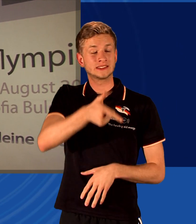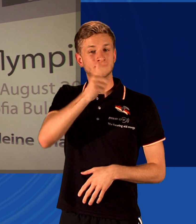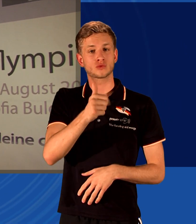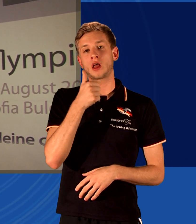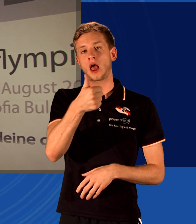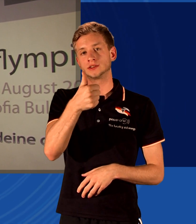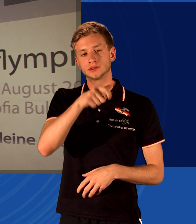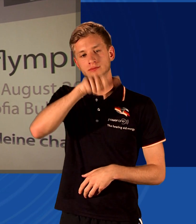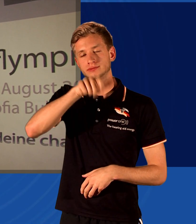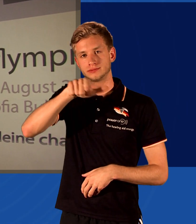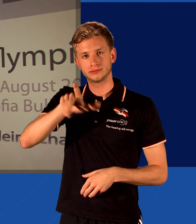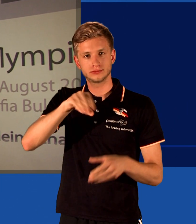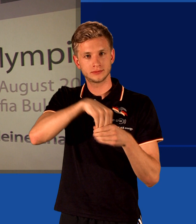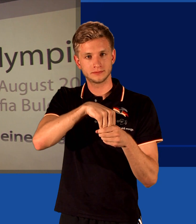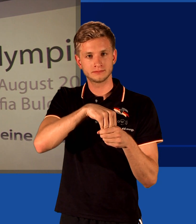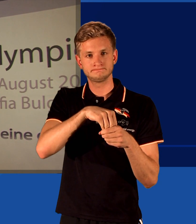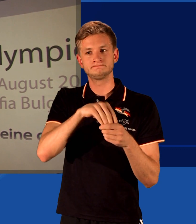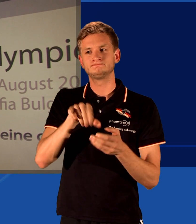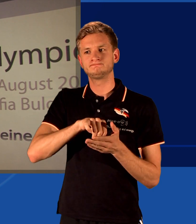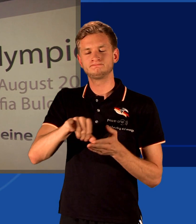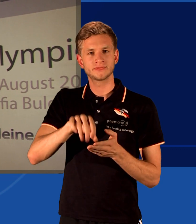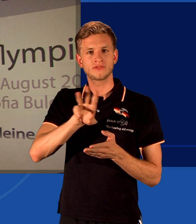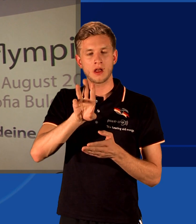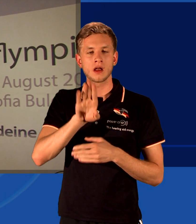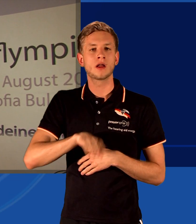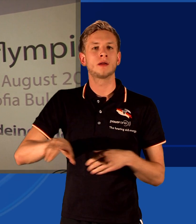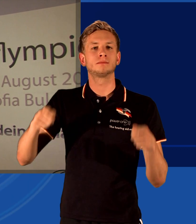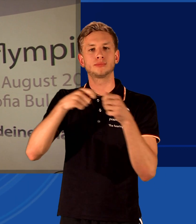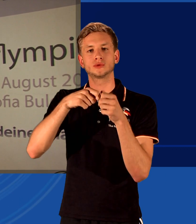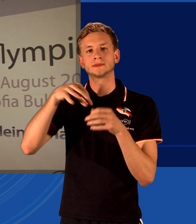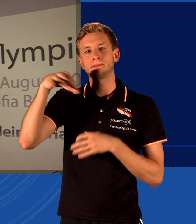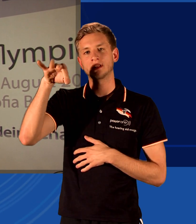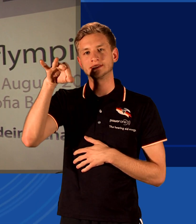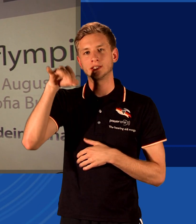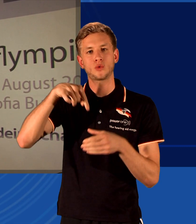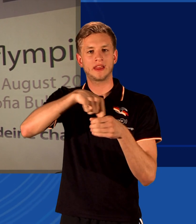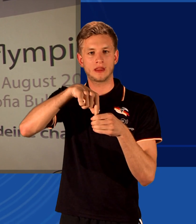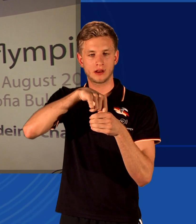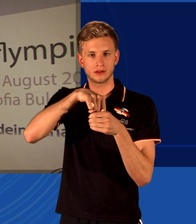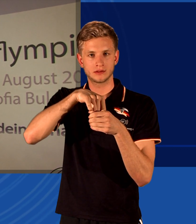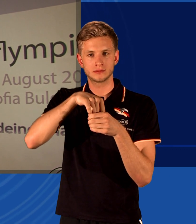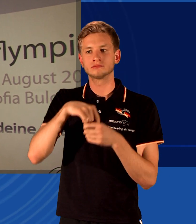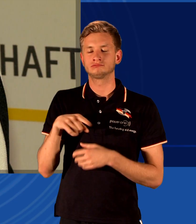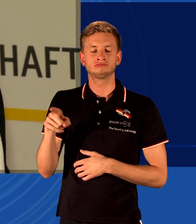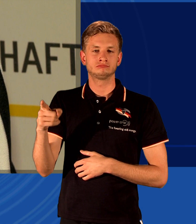umfasst, werden vom Bundesministerium des Inneren getragen. Und da sind wir erstmal gut versorgt mit.